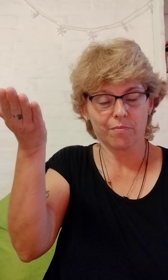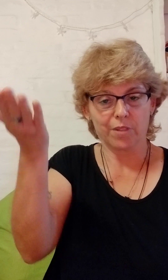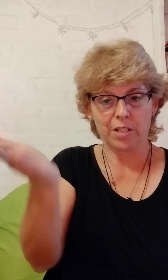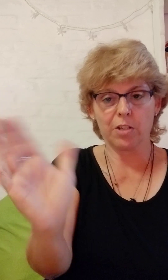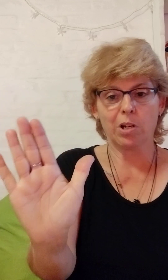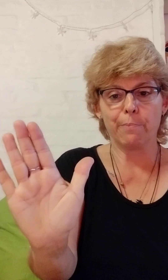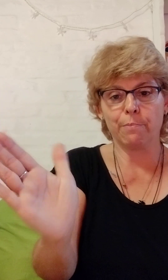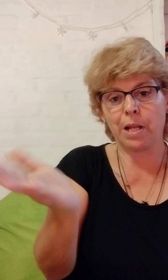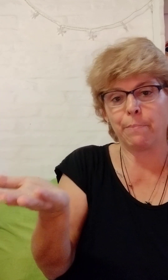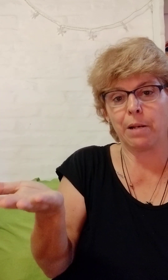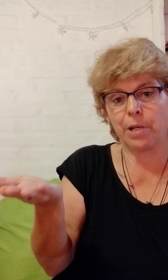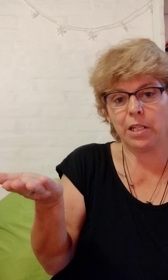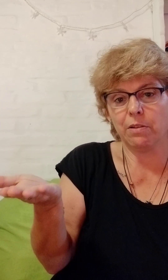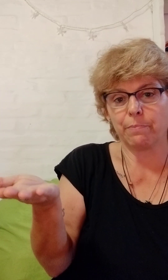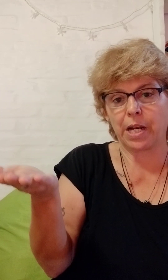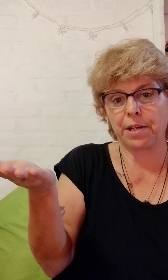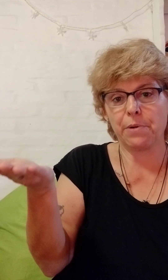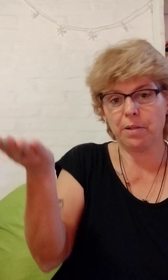Así con la palma ahí. Para arriba.